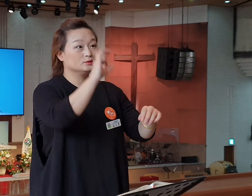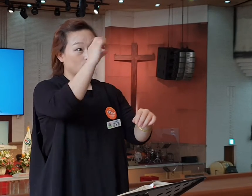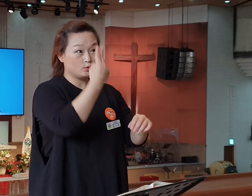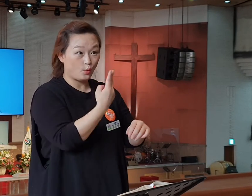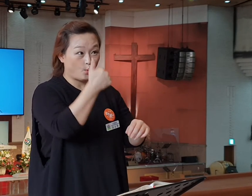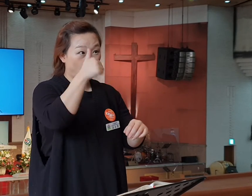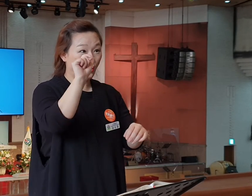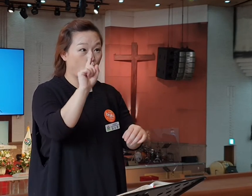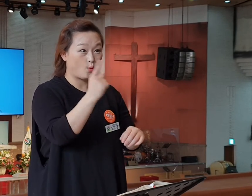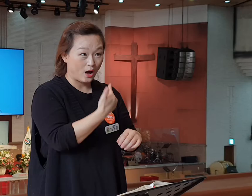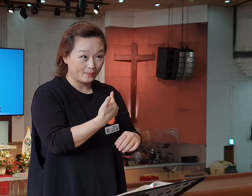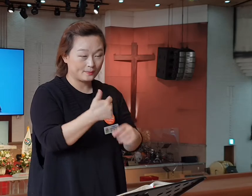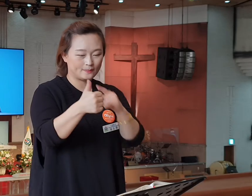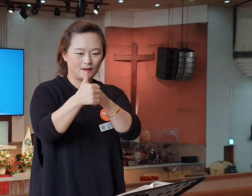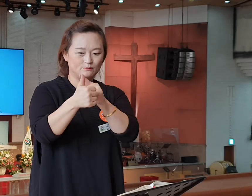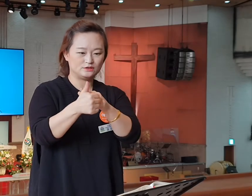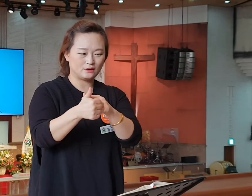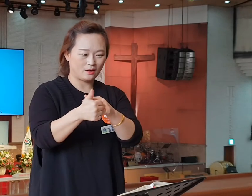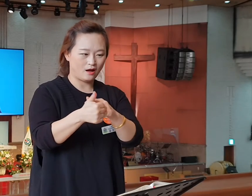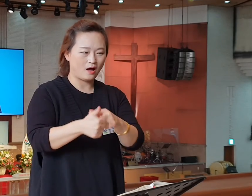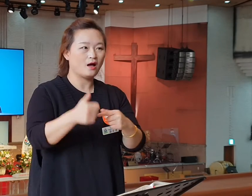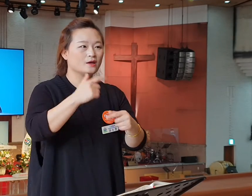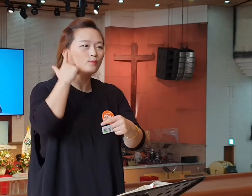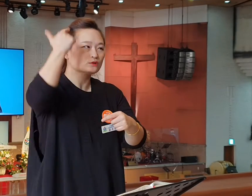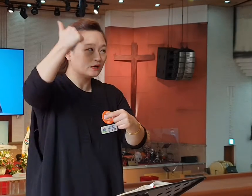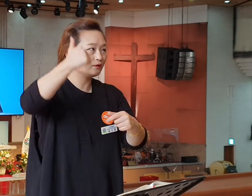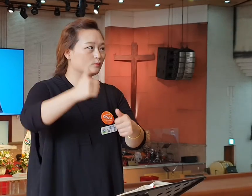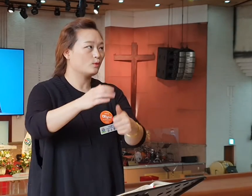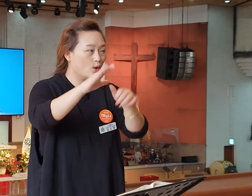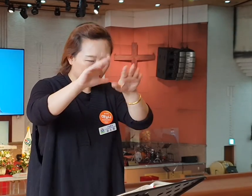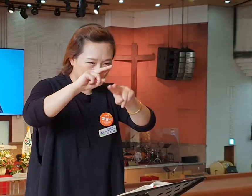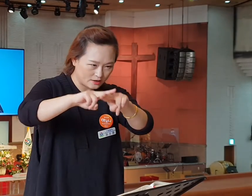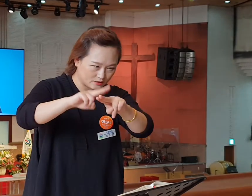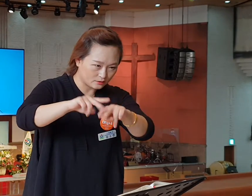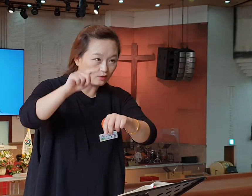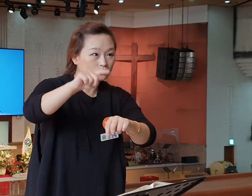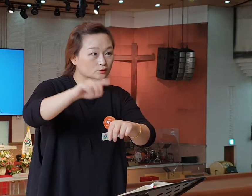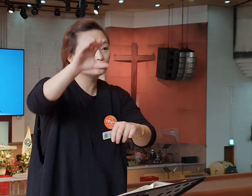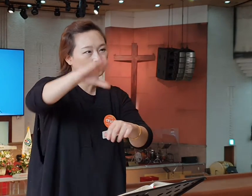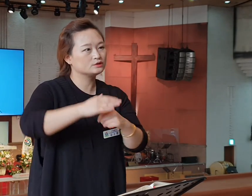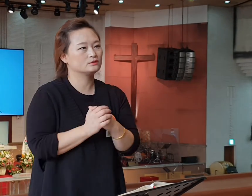이 에베소 교회입니다. 사도 요한이 가르치는 내용은 사랑하랍니다.